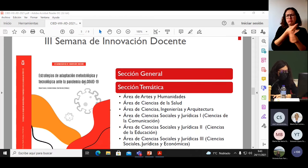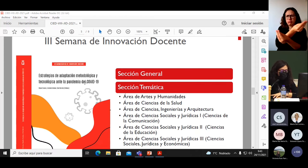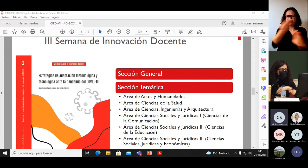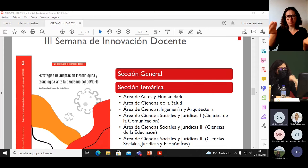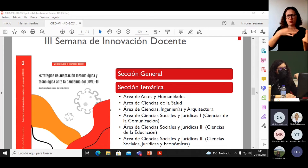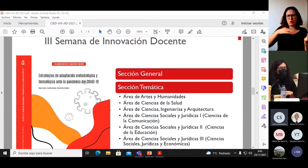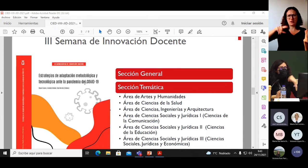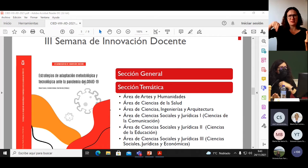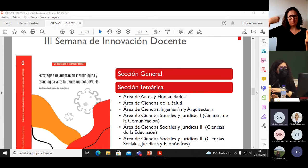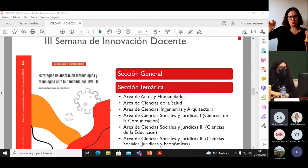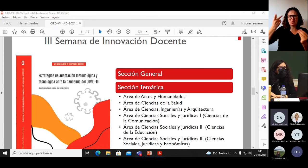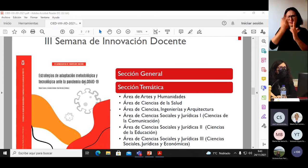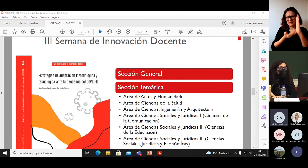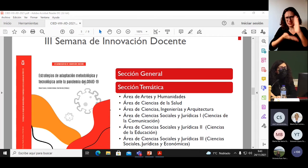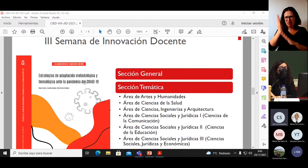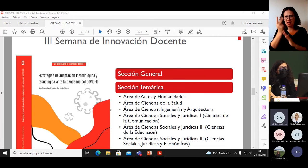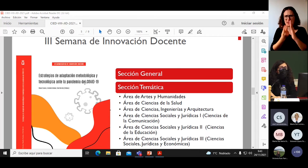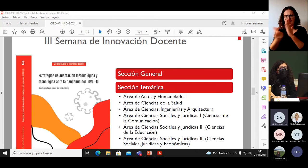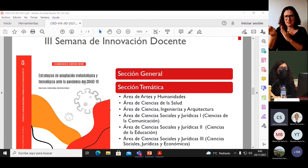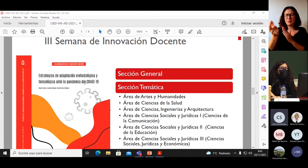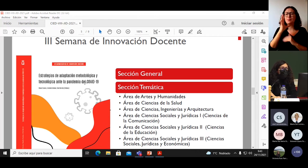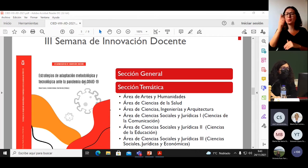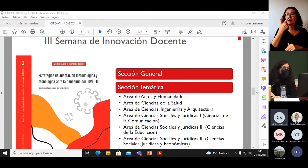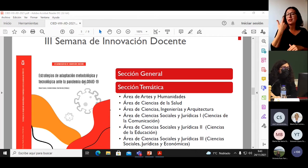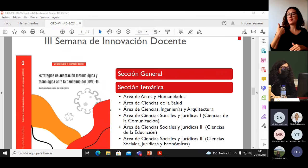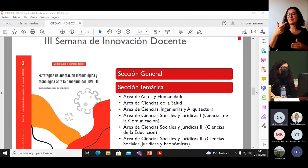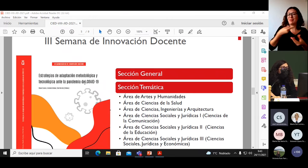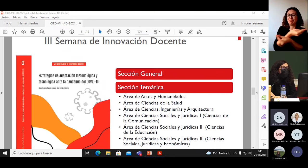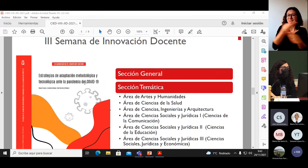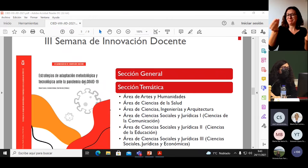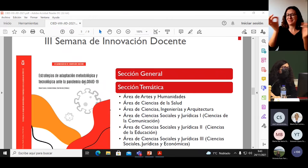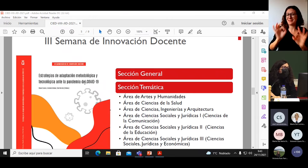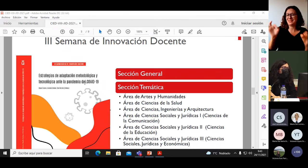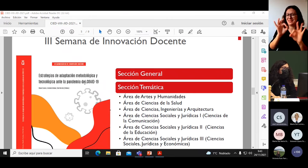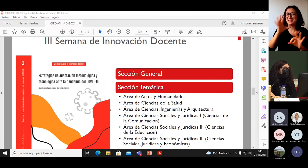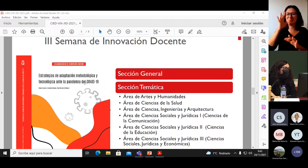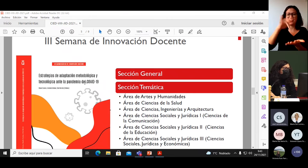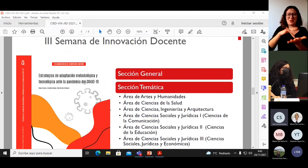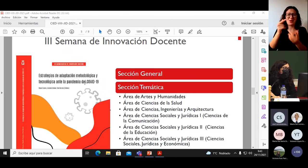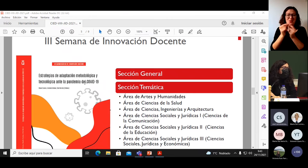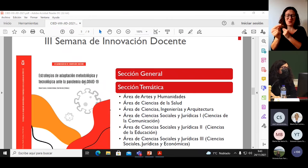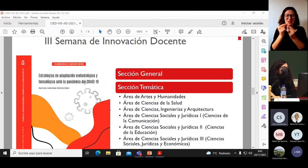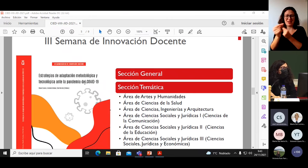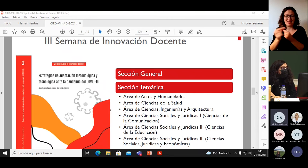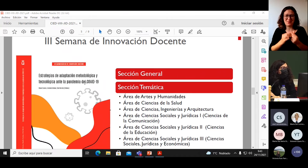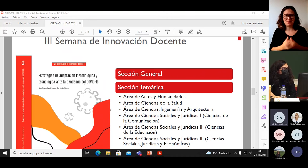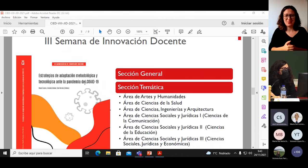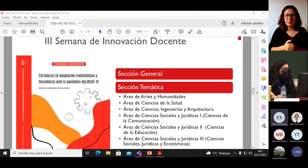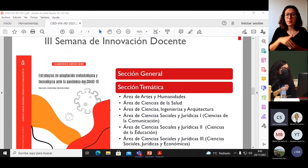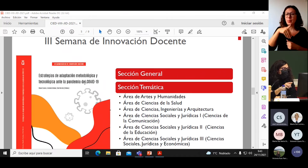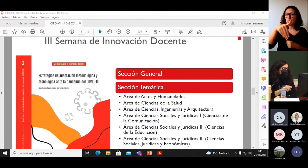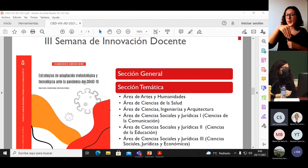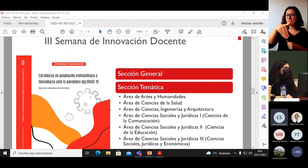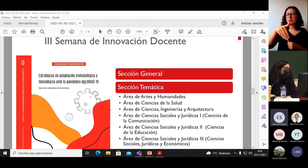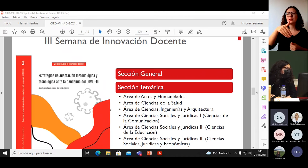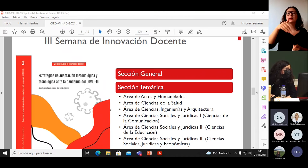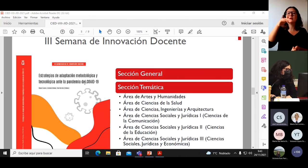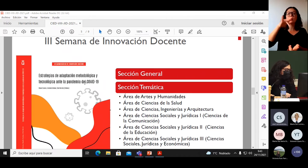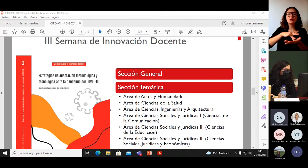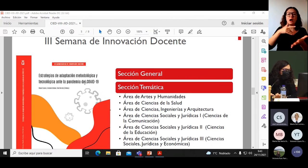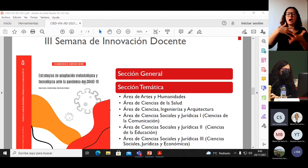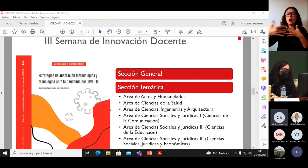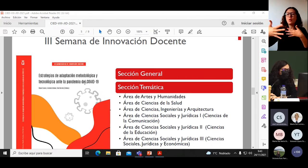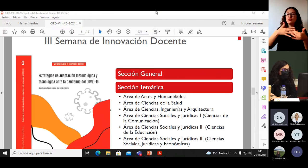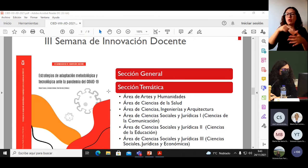la pandemia, y podéis recogerlo. En breve empezaremos a mandar una copia del monográfico a todos los autores que aparecen en él.